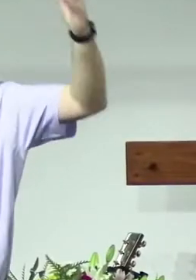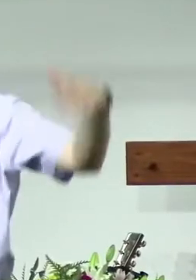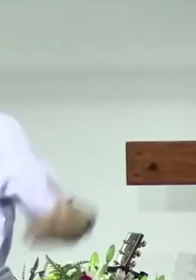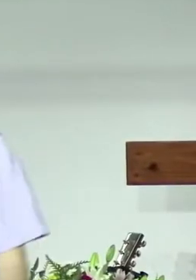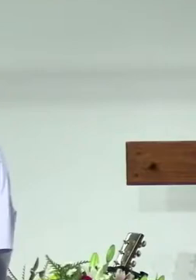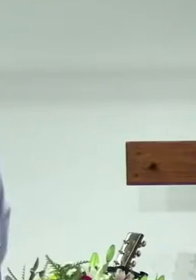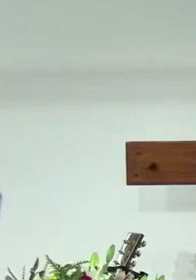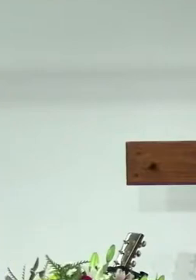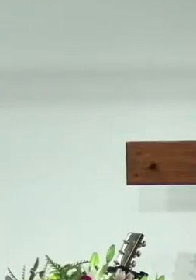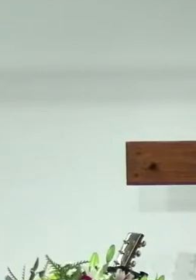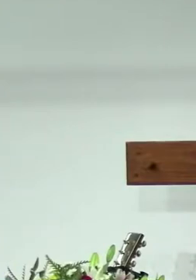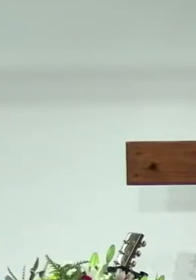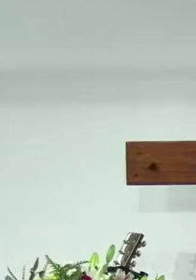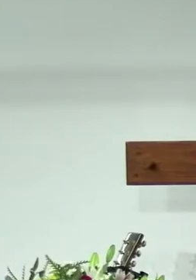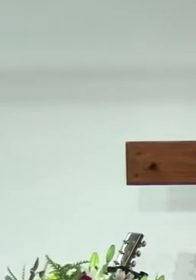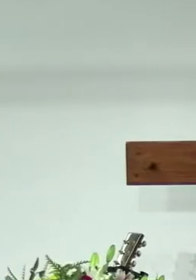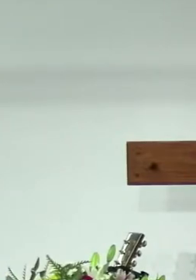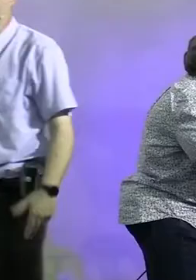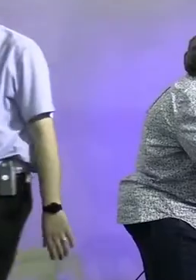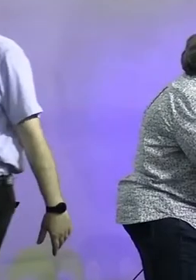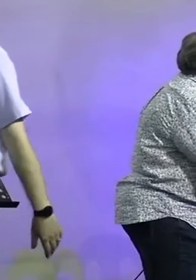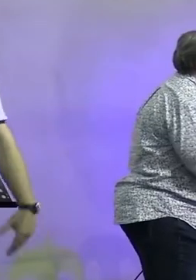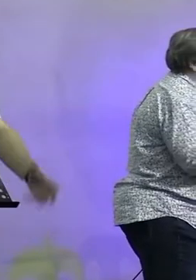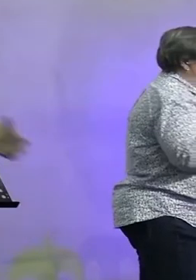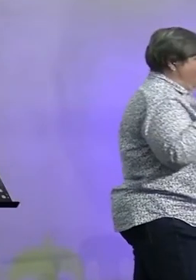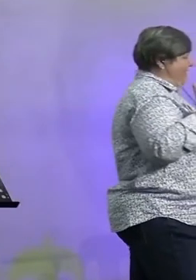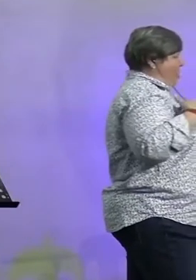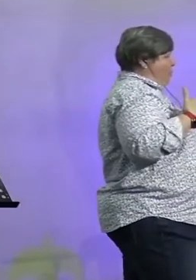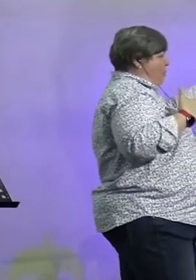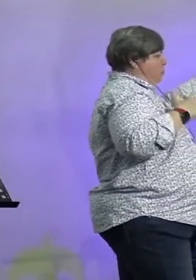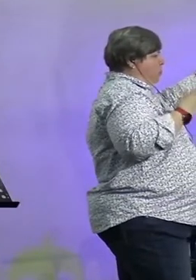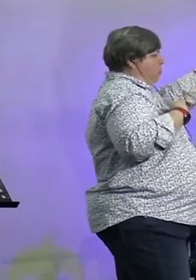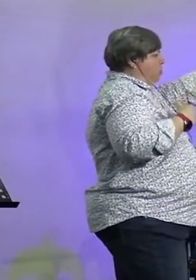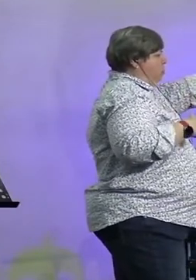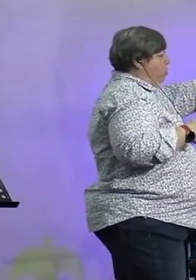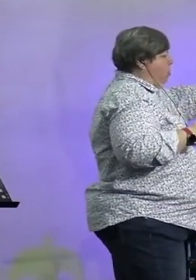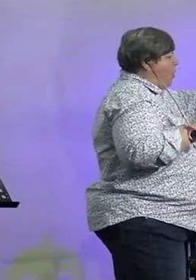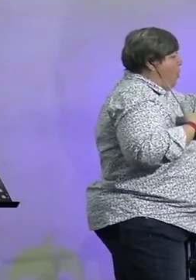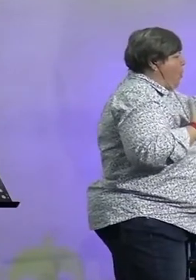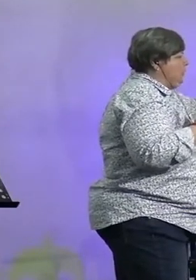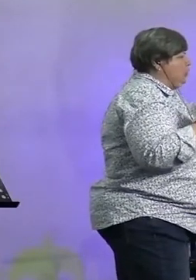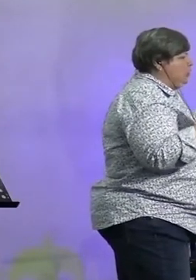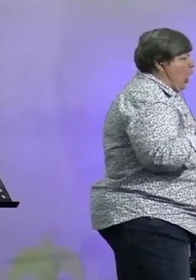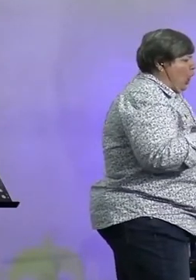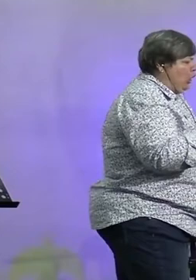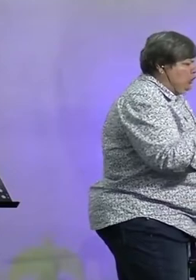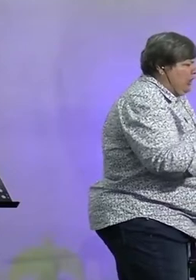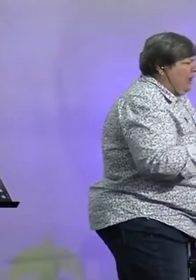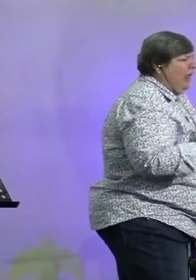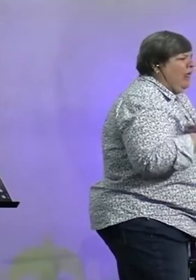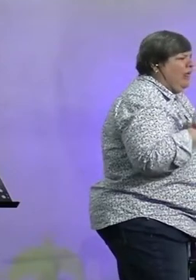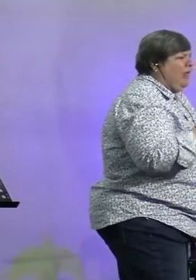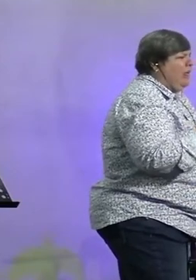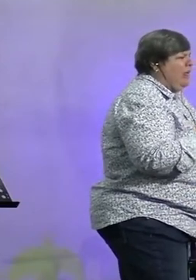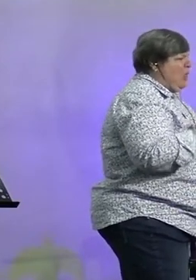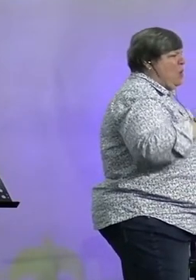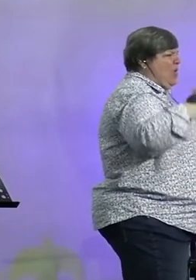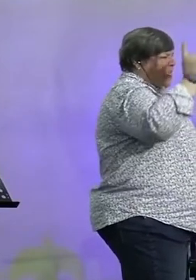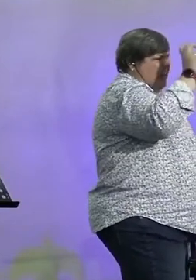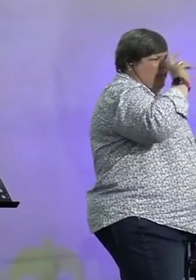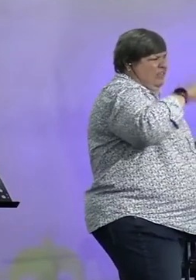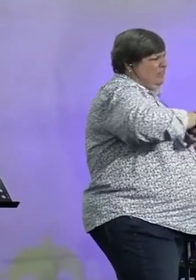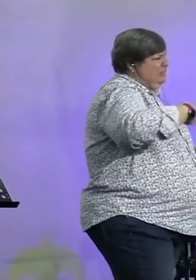en nou is het al voorbij. Nou loop jy, en jy maak dit script met mekaar, die hele tijd die rest van jou leven, en jy denk, dit is voorbij met my.